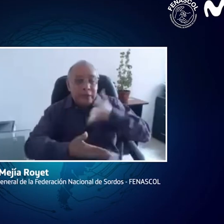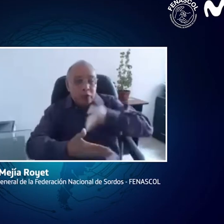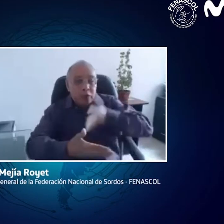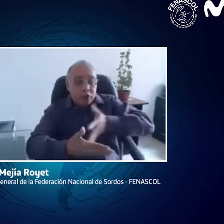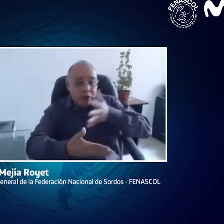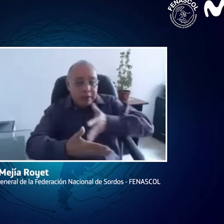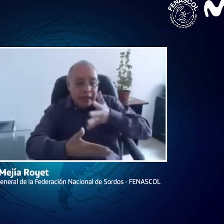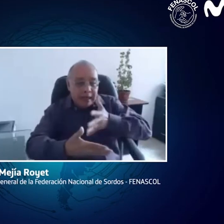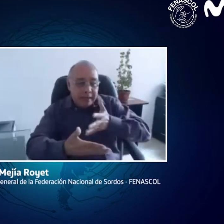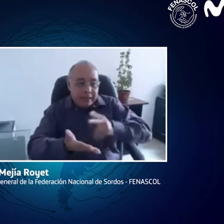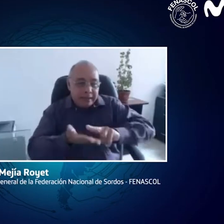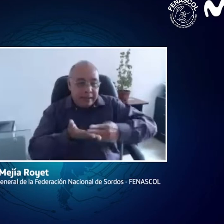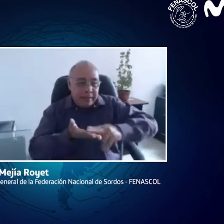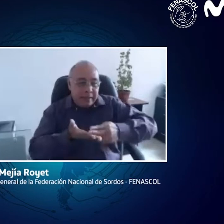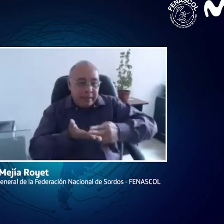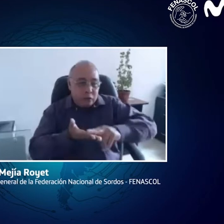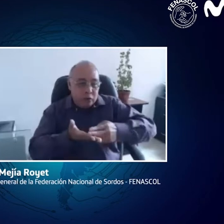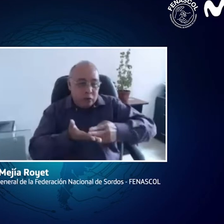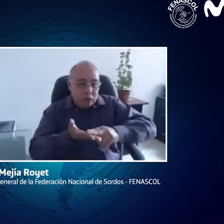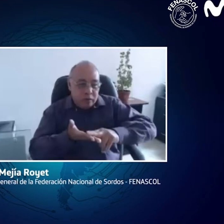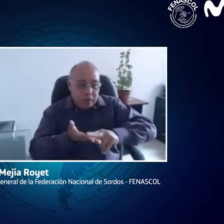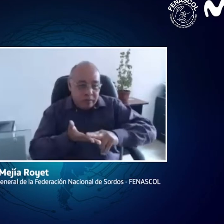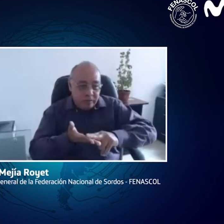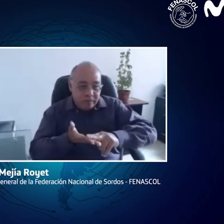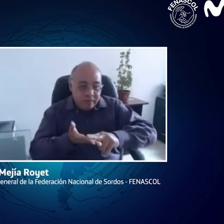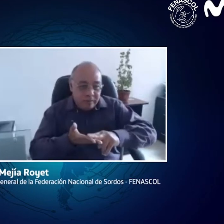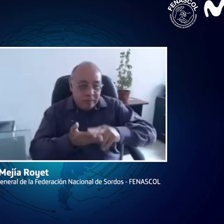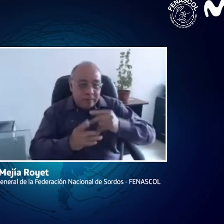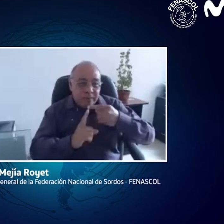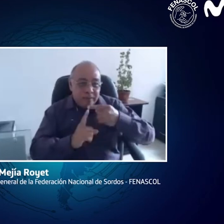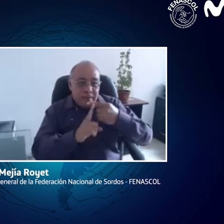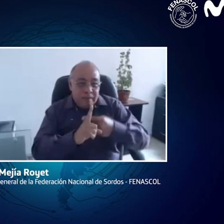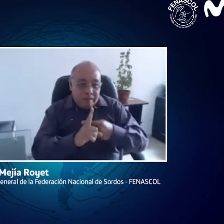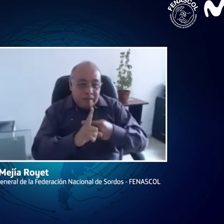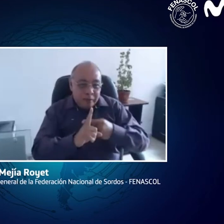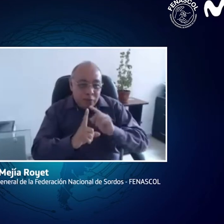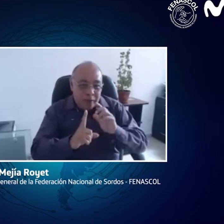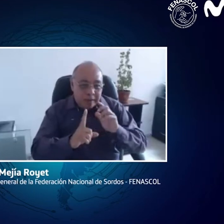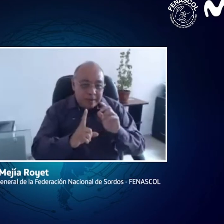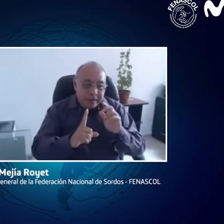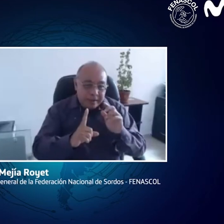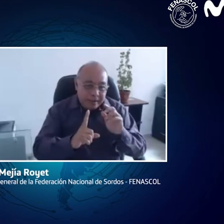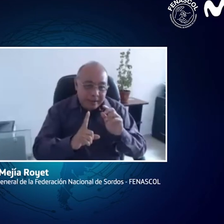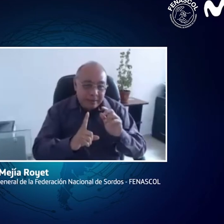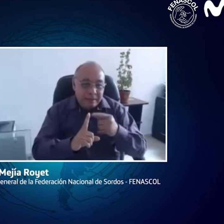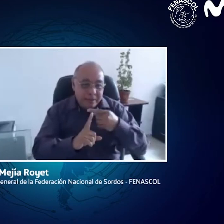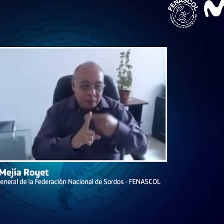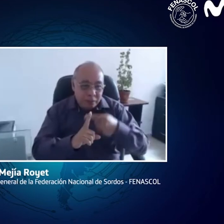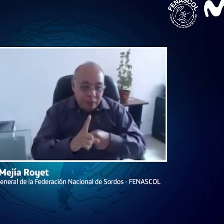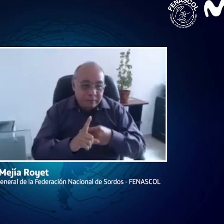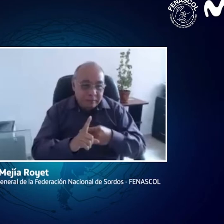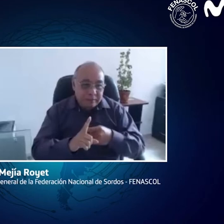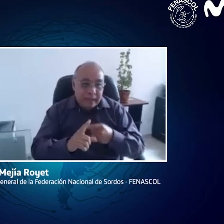interpretación en línea, de alrededor de 4.000 interacciones. Entonces,